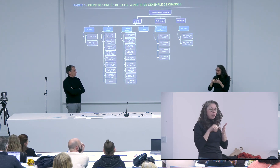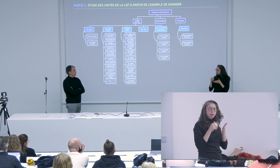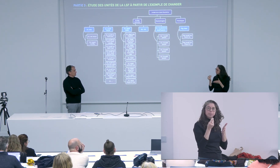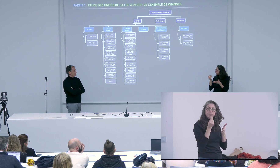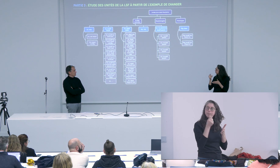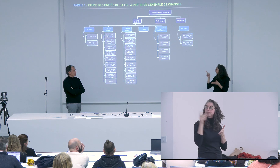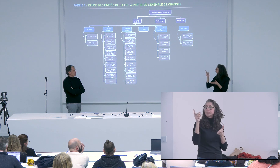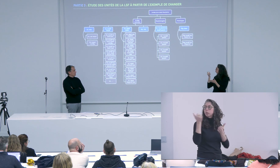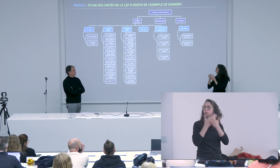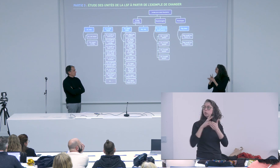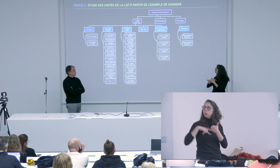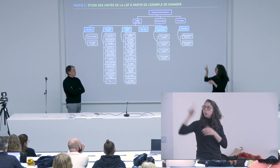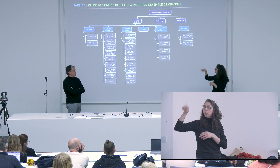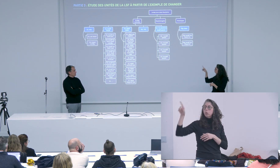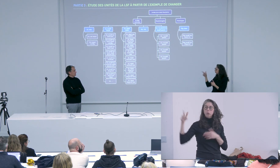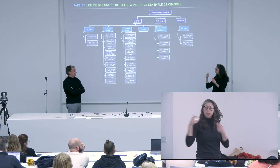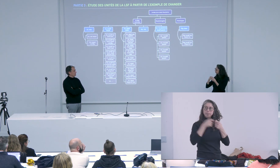comme je l'ai dit a été très très fluide